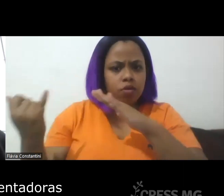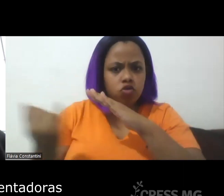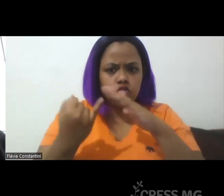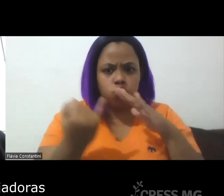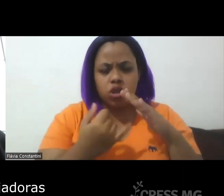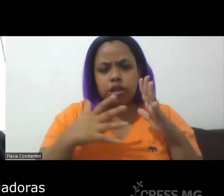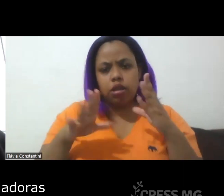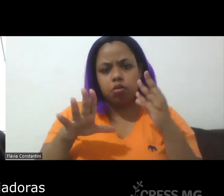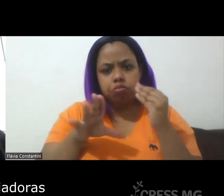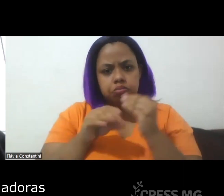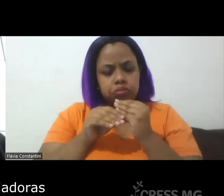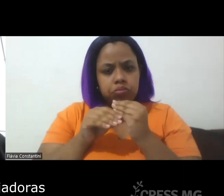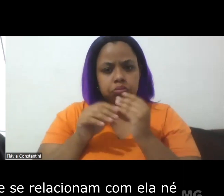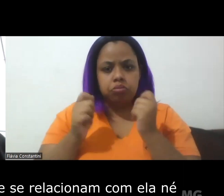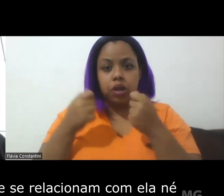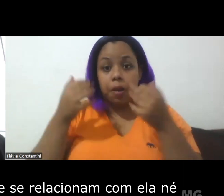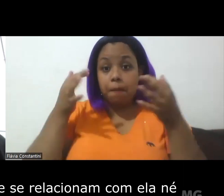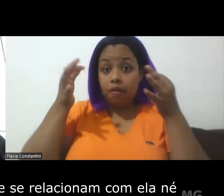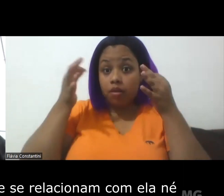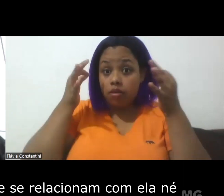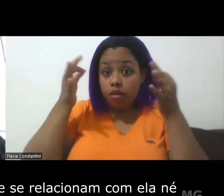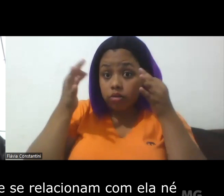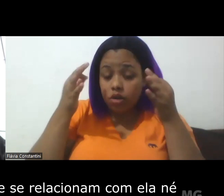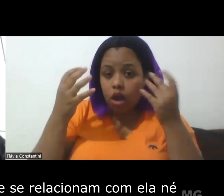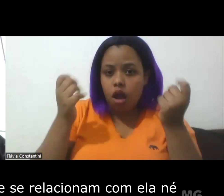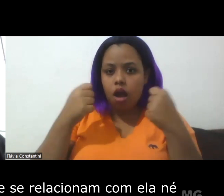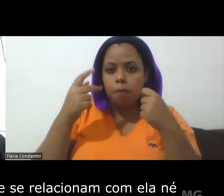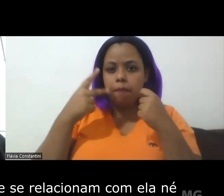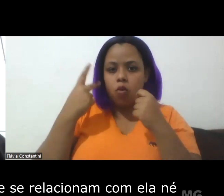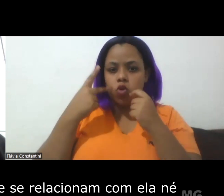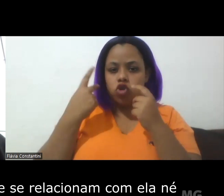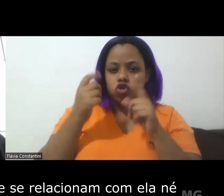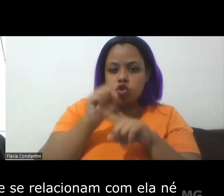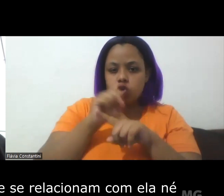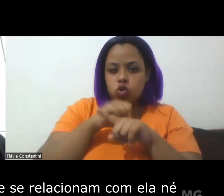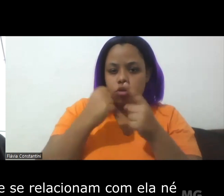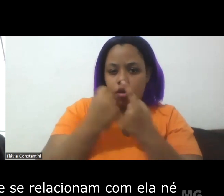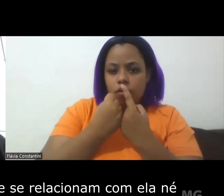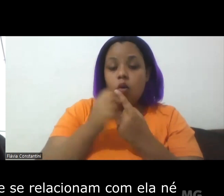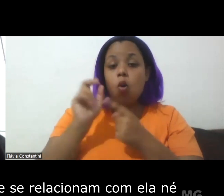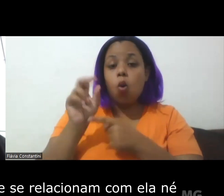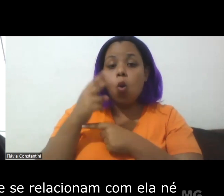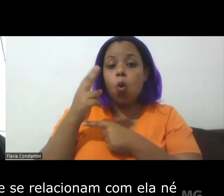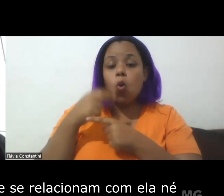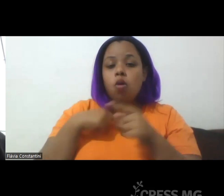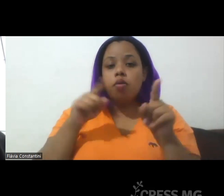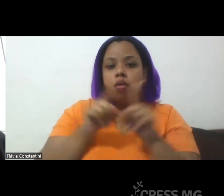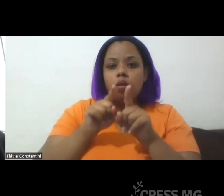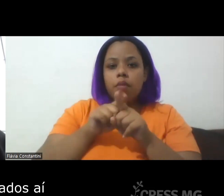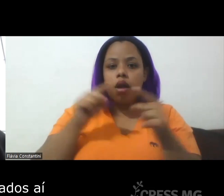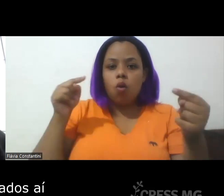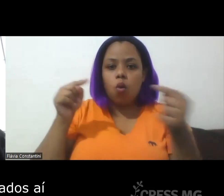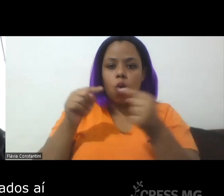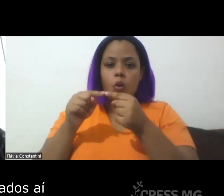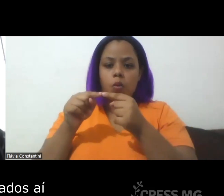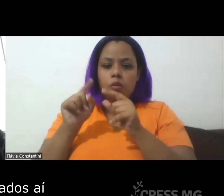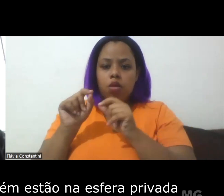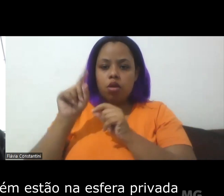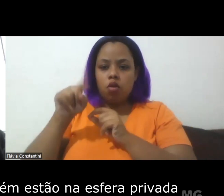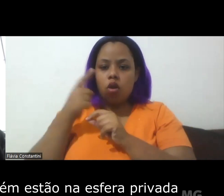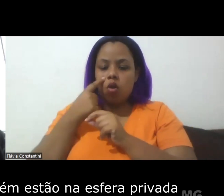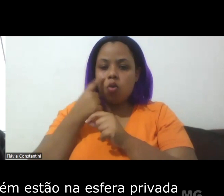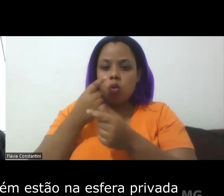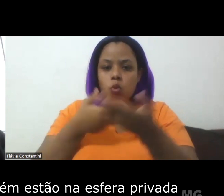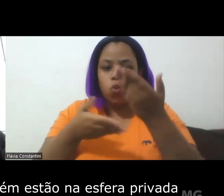implementadoras, planejadoras de políticas sociais ou que se relacionam com ela mediados